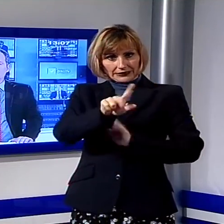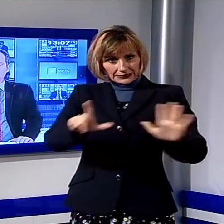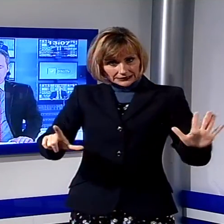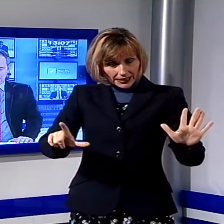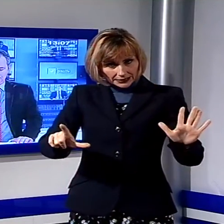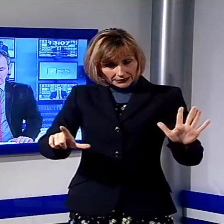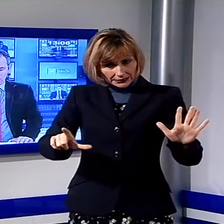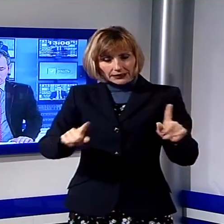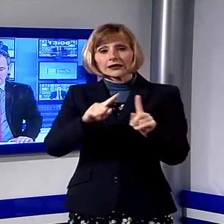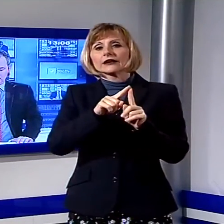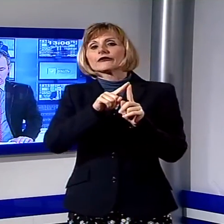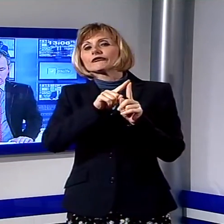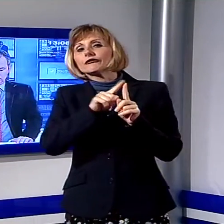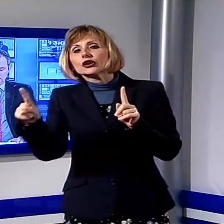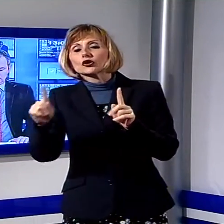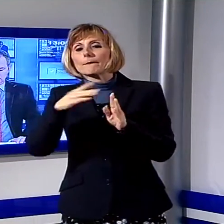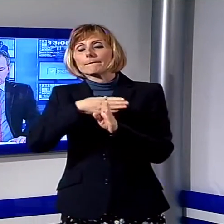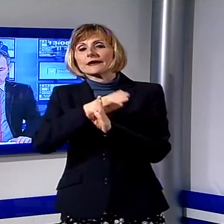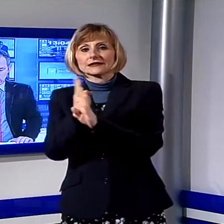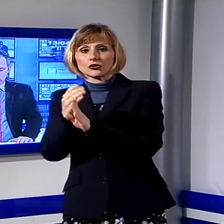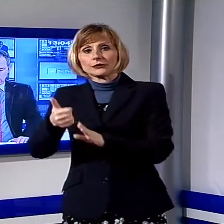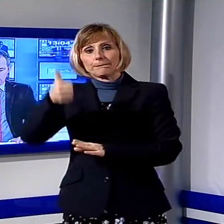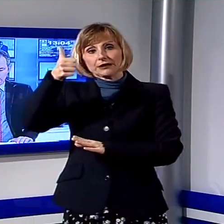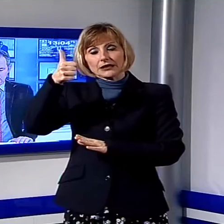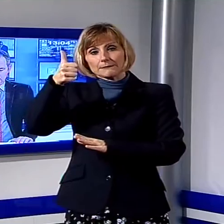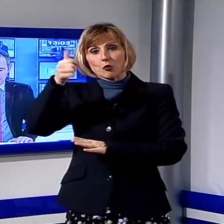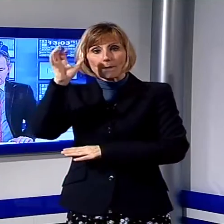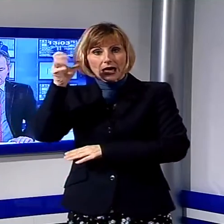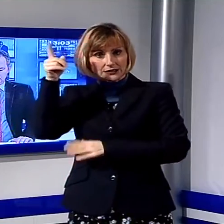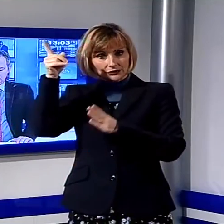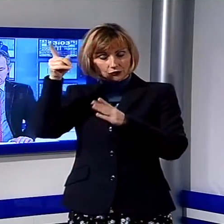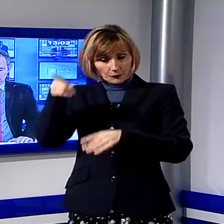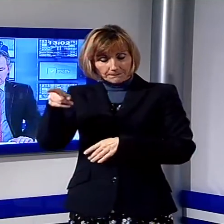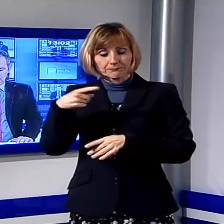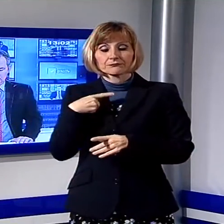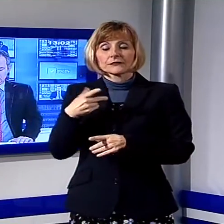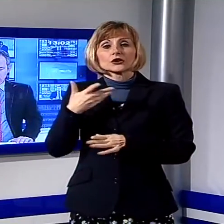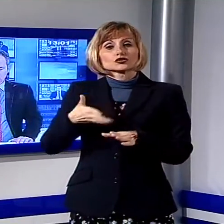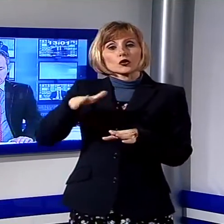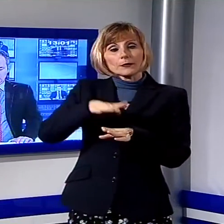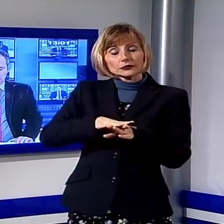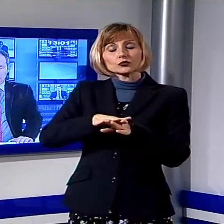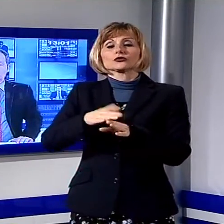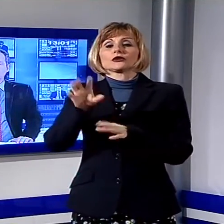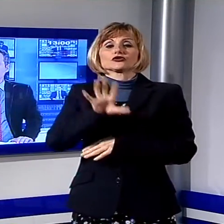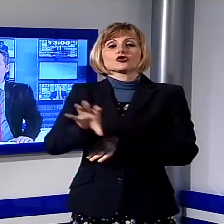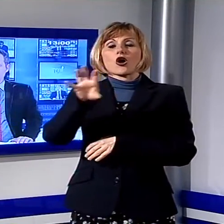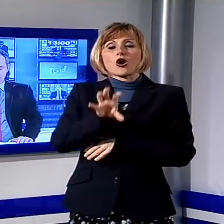martedì 1 marzo. Le zone interessate sono tutte quelle nella parte settentrionale e occidentale della Toscana, quindi